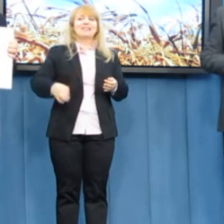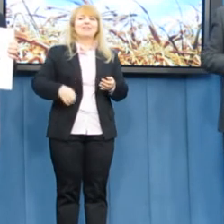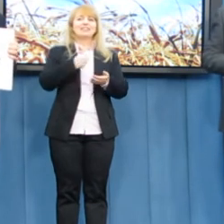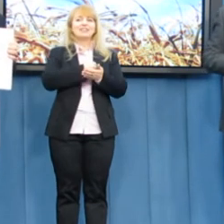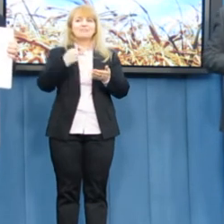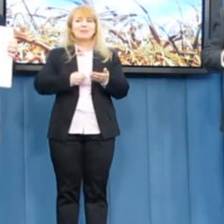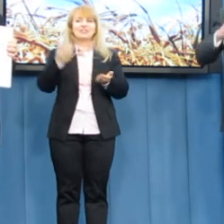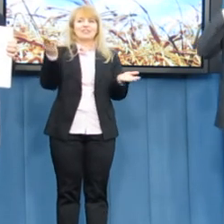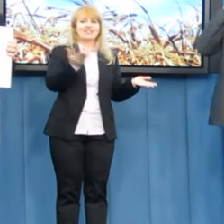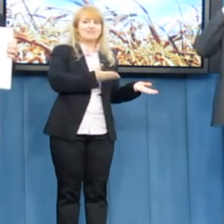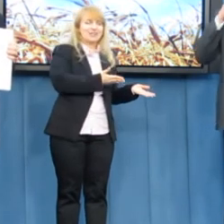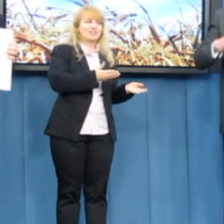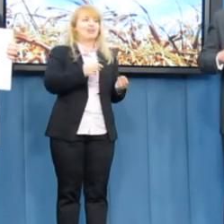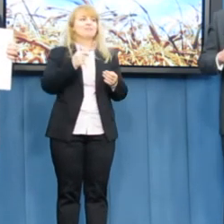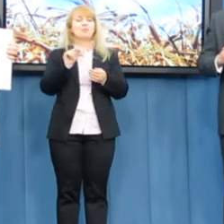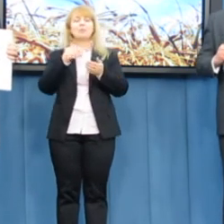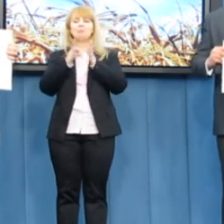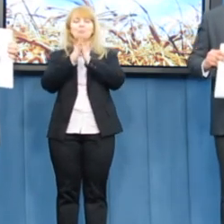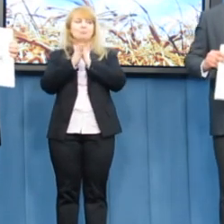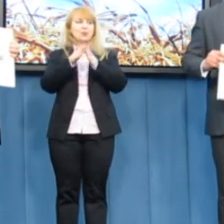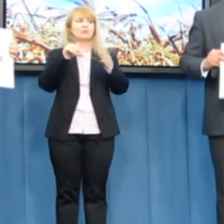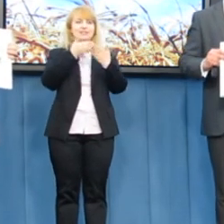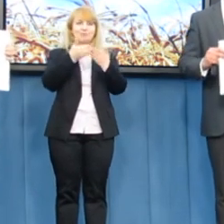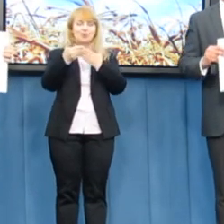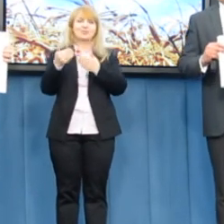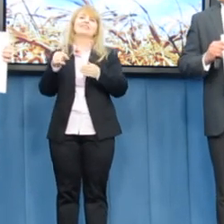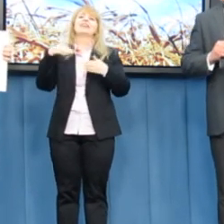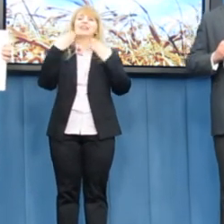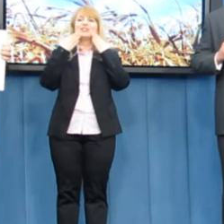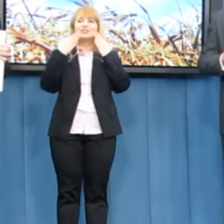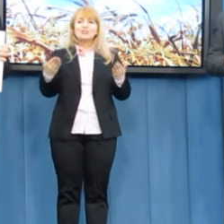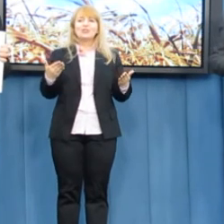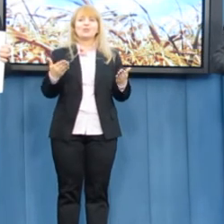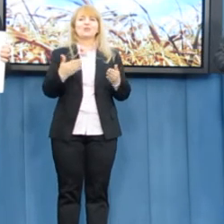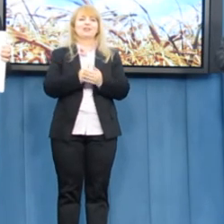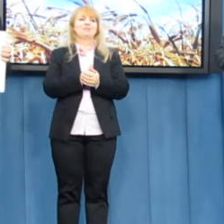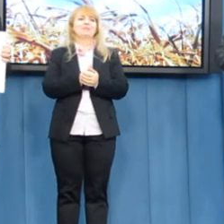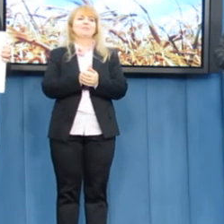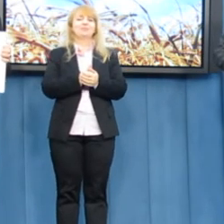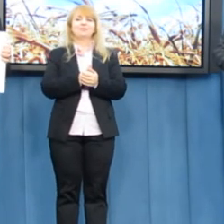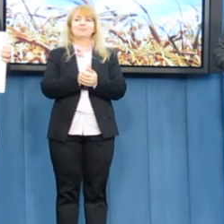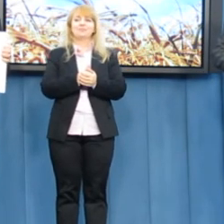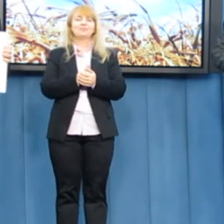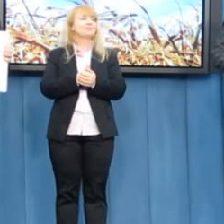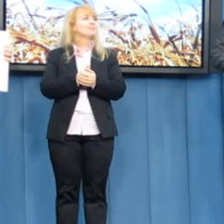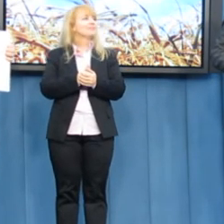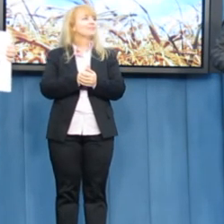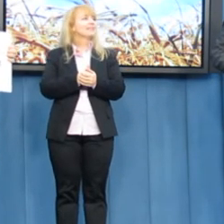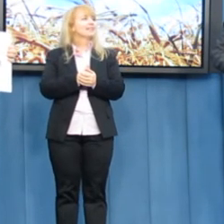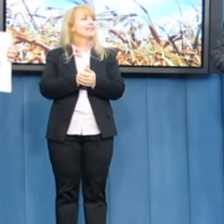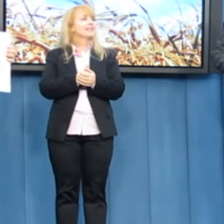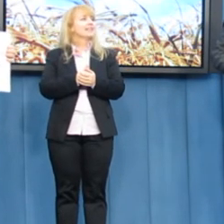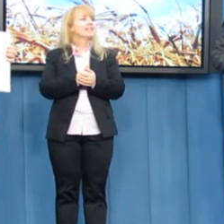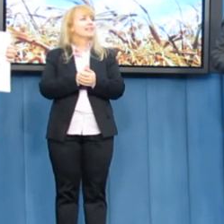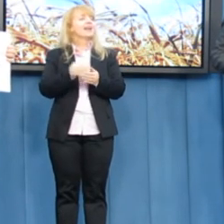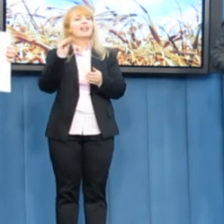zapoznania. Myślę, że też poprzecie. Dziękujemy. Nie ma pytań? Dla przypomnienia, proszę Państwa,